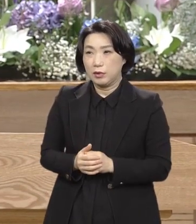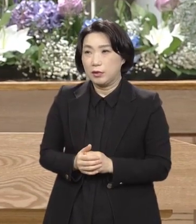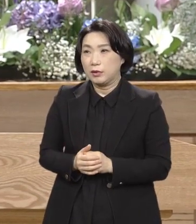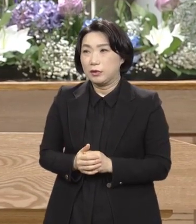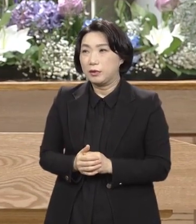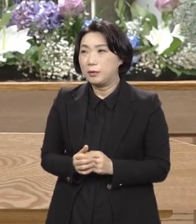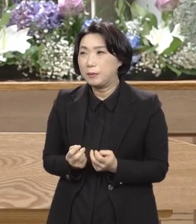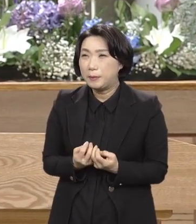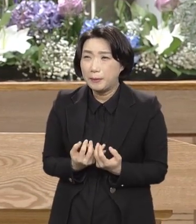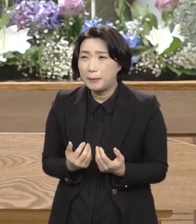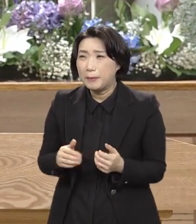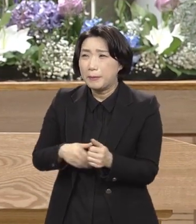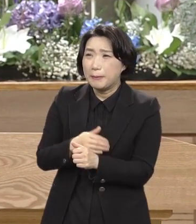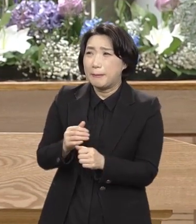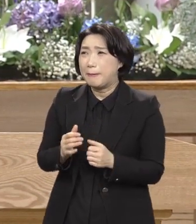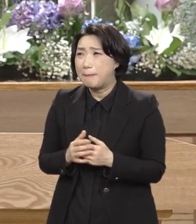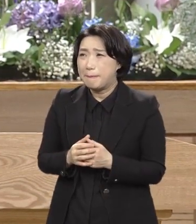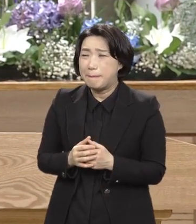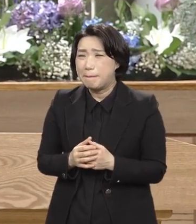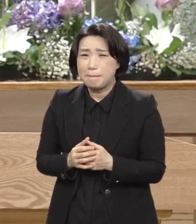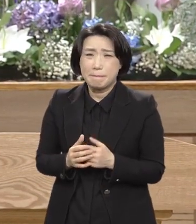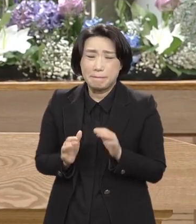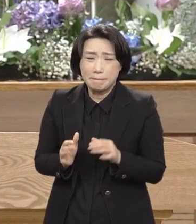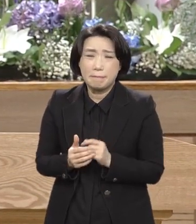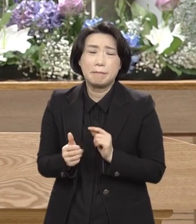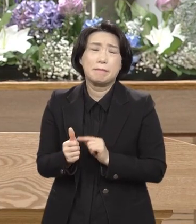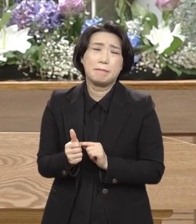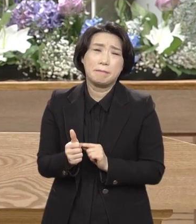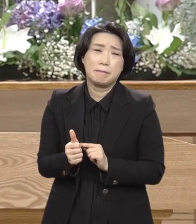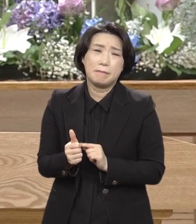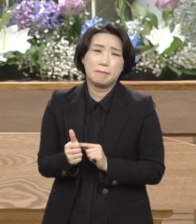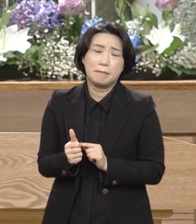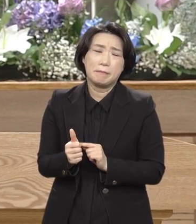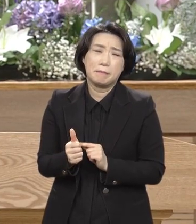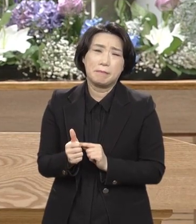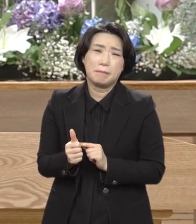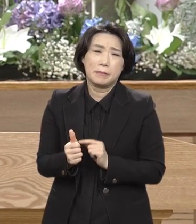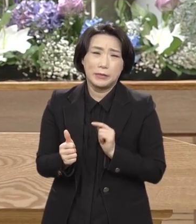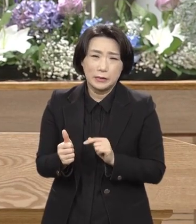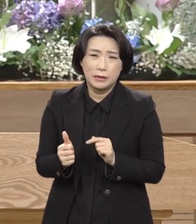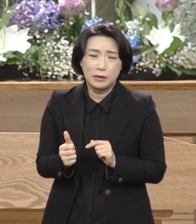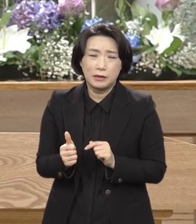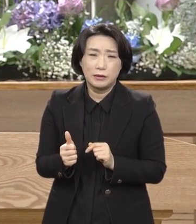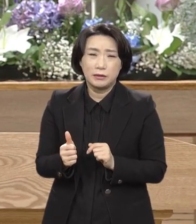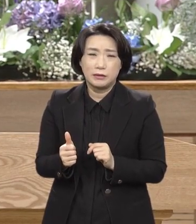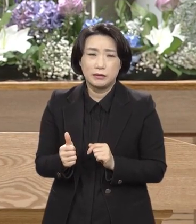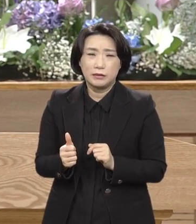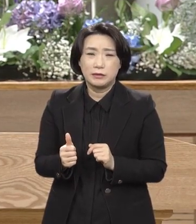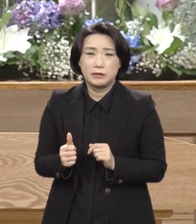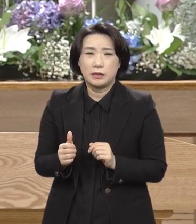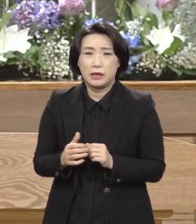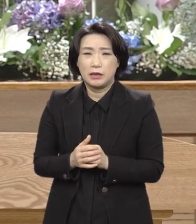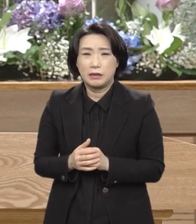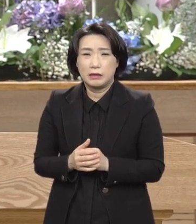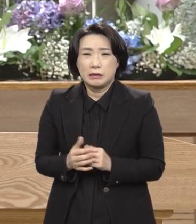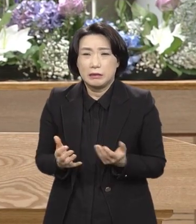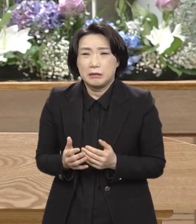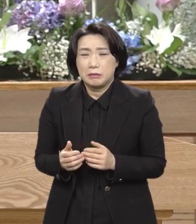상황 속에 있을 만큼 빌라도는 대단하게 그 앞에서 엄두를 물 만큼 예수